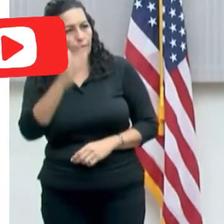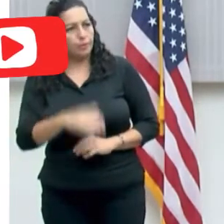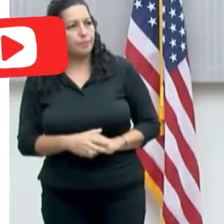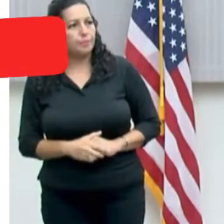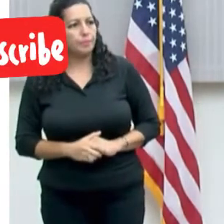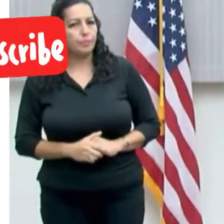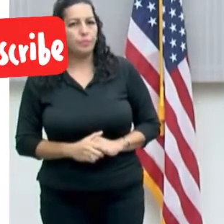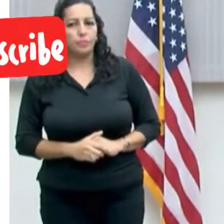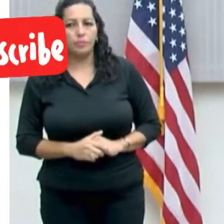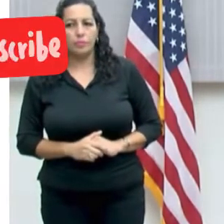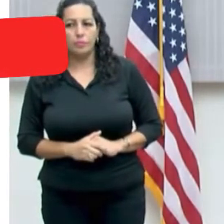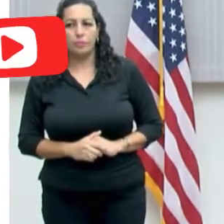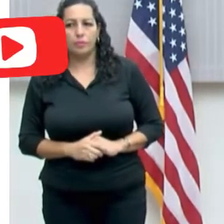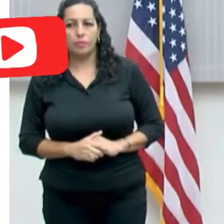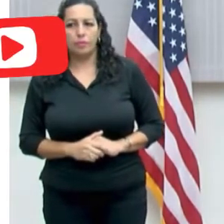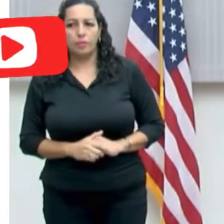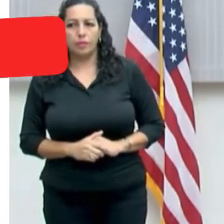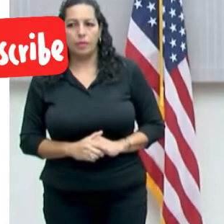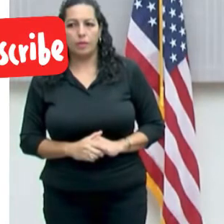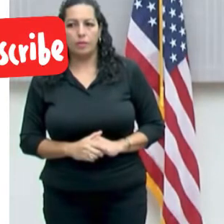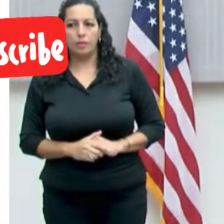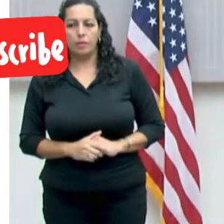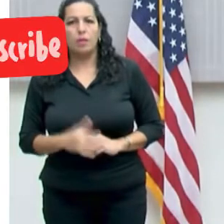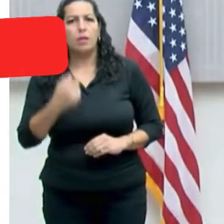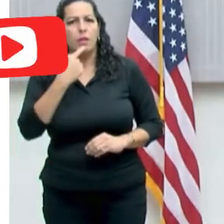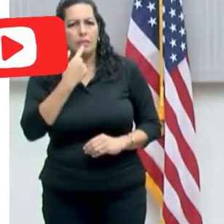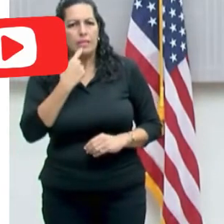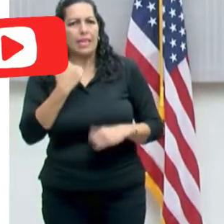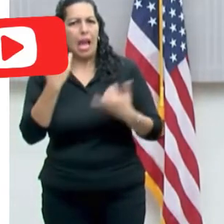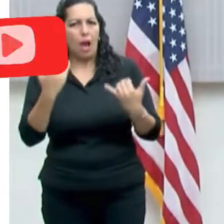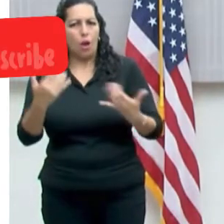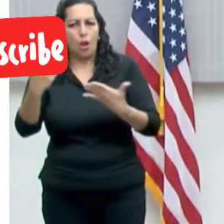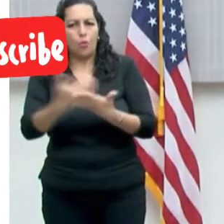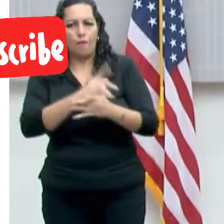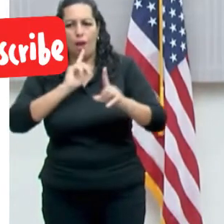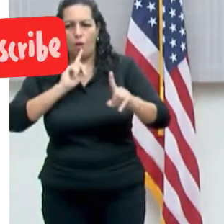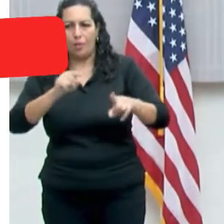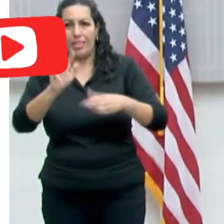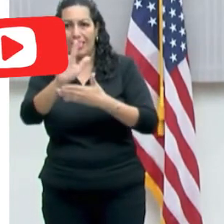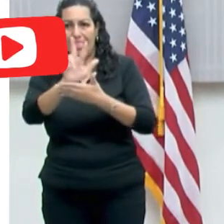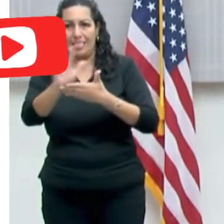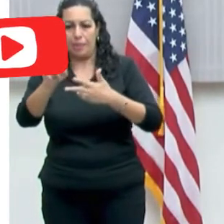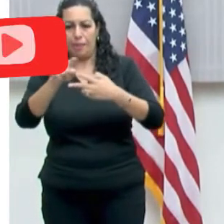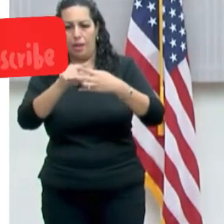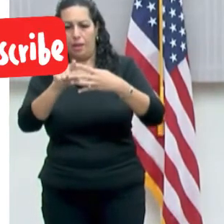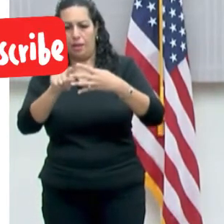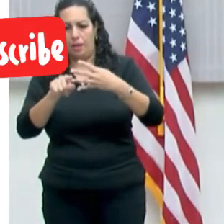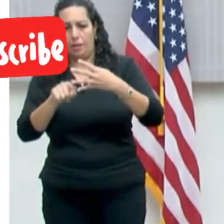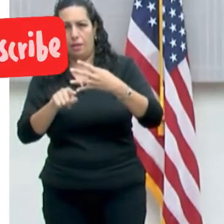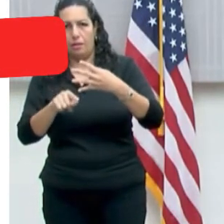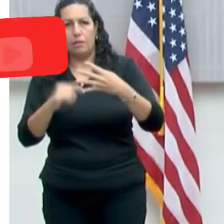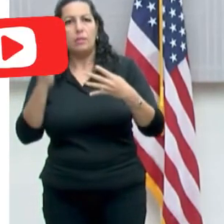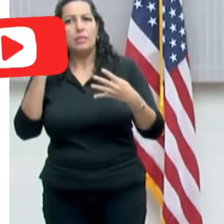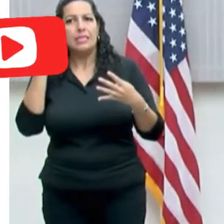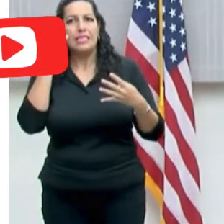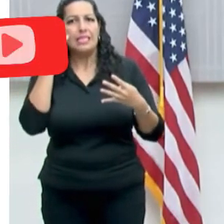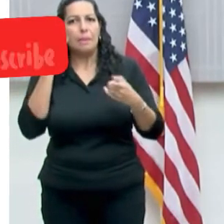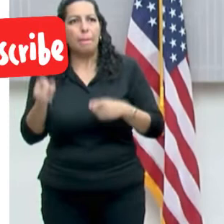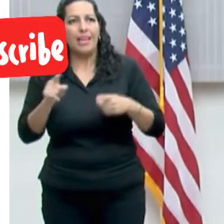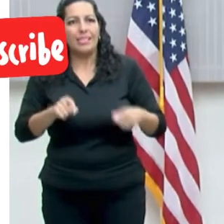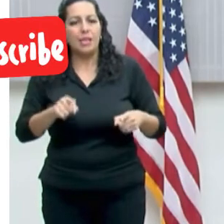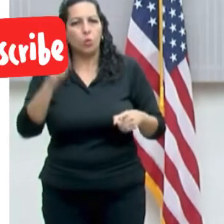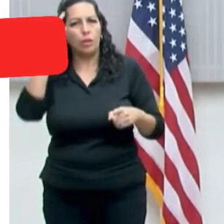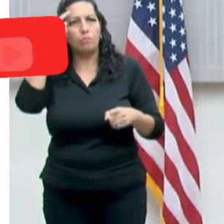esto va a estar en sitio tres semanas. ¿Qué pudiese hacer que tenga que cambiar eso? Si tiene alguna